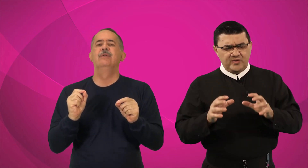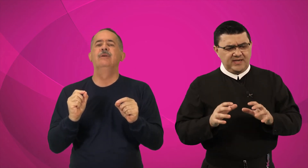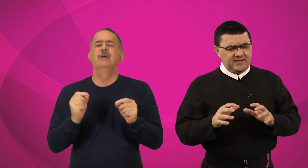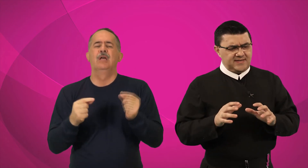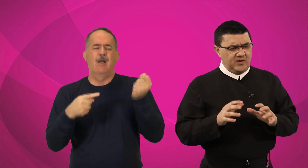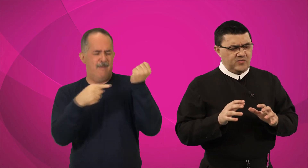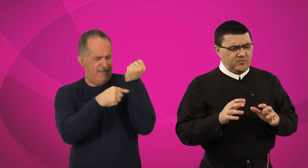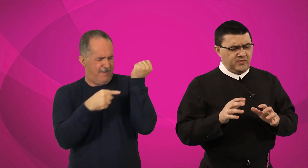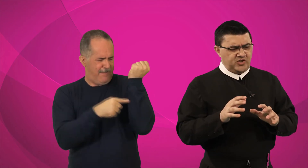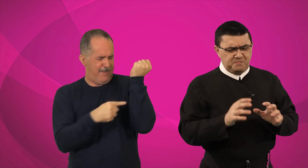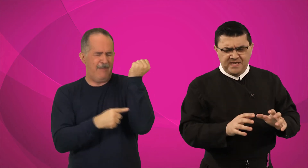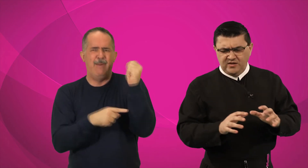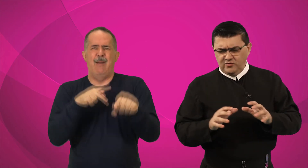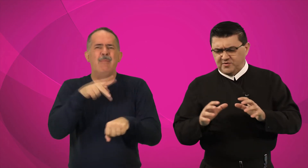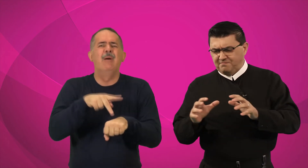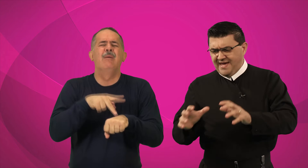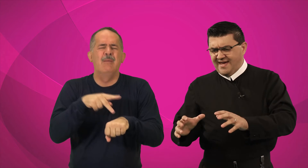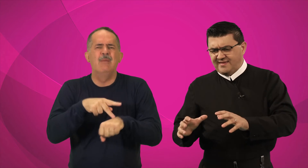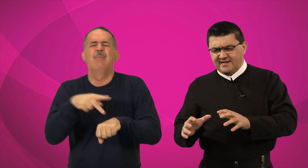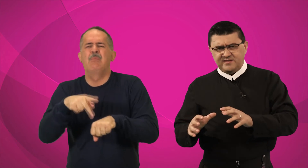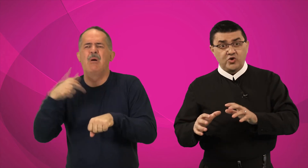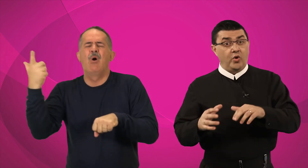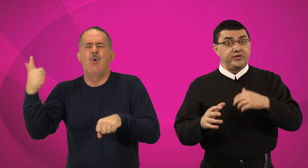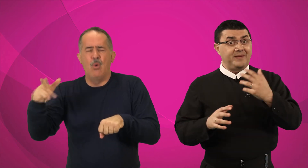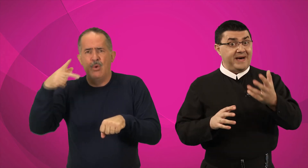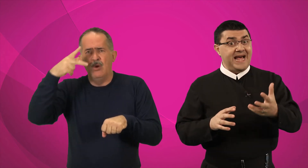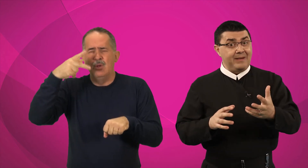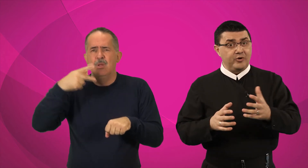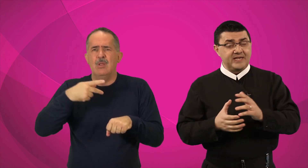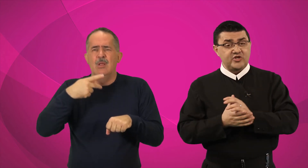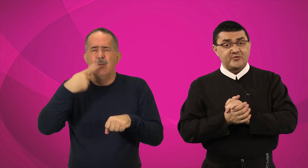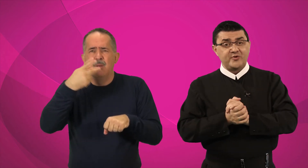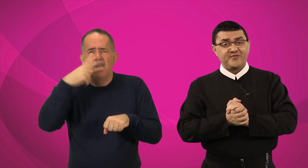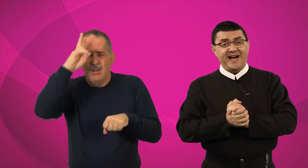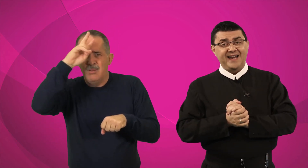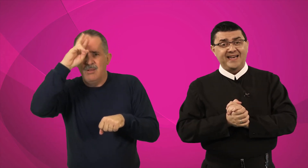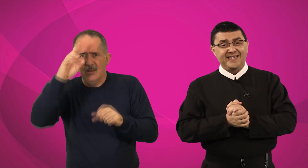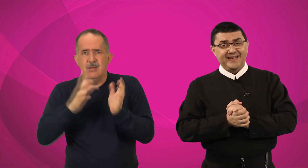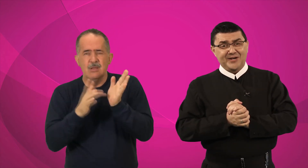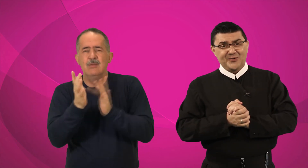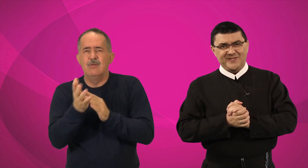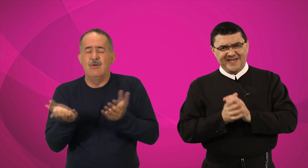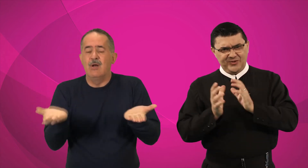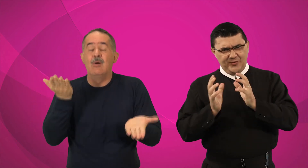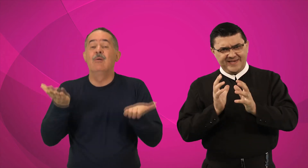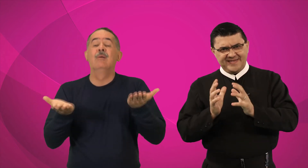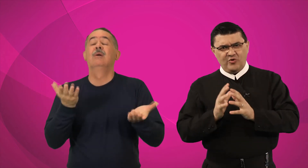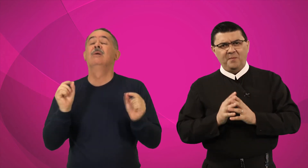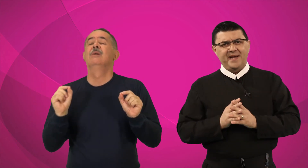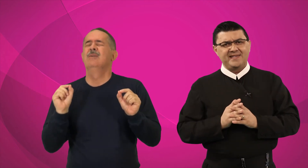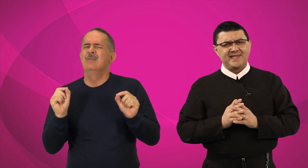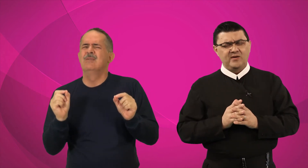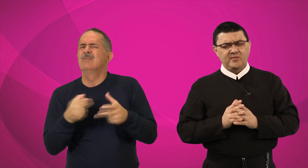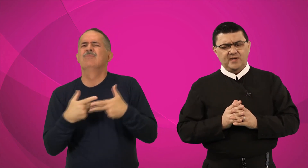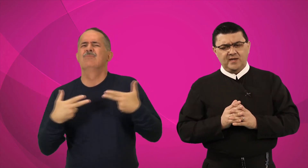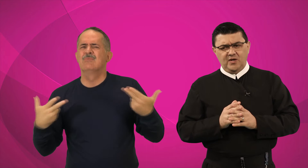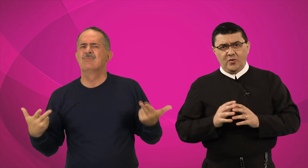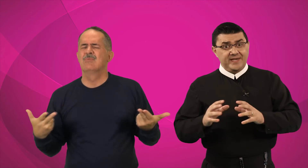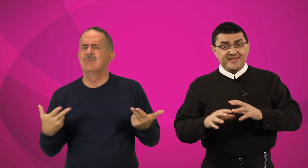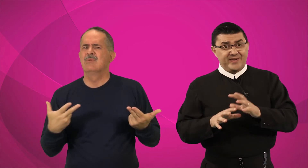que são espinhos, pedras, de outra parábola que Jesus fala, usando esta comparação? O que são